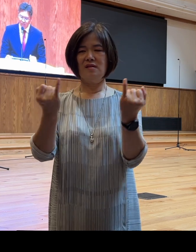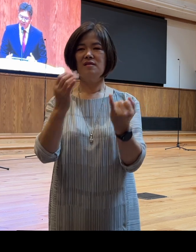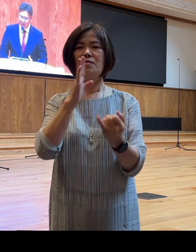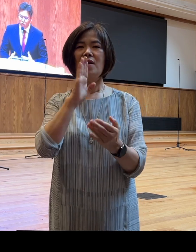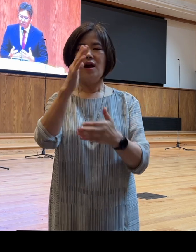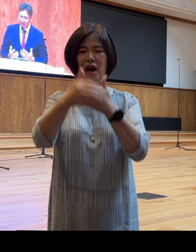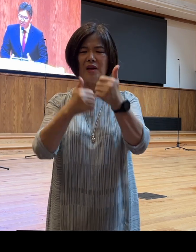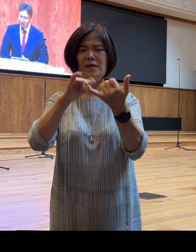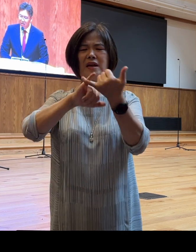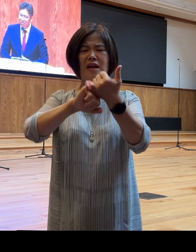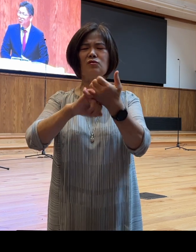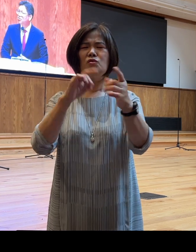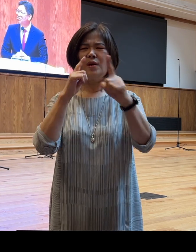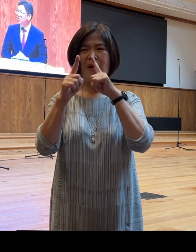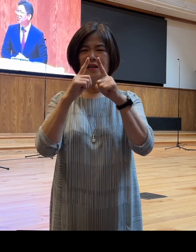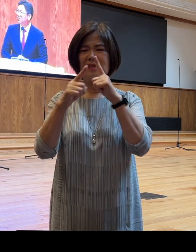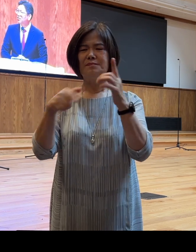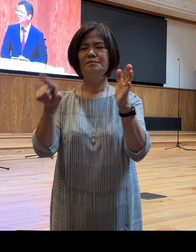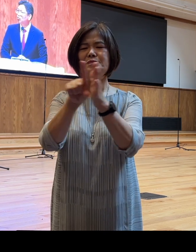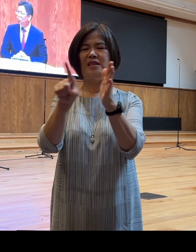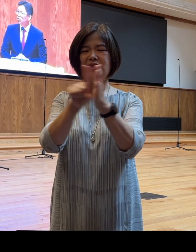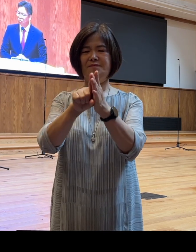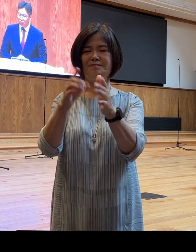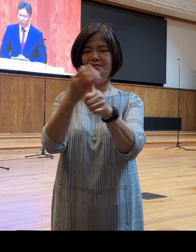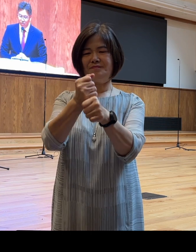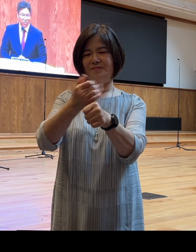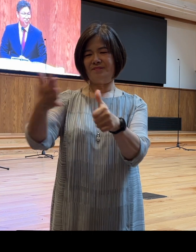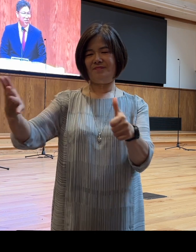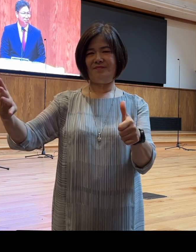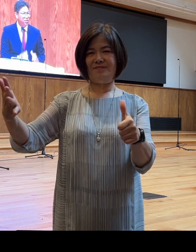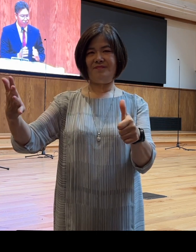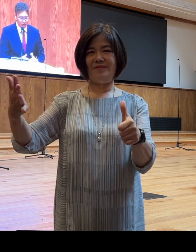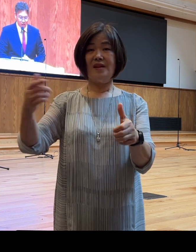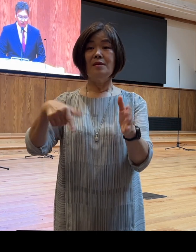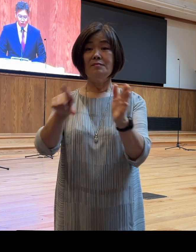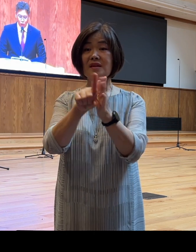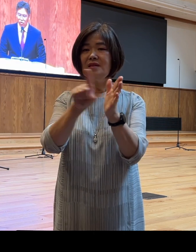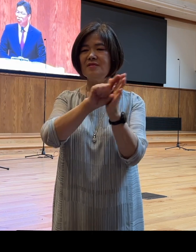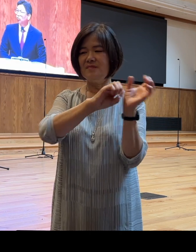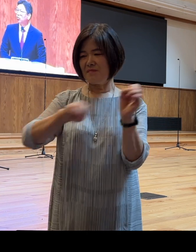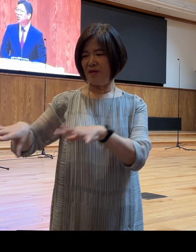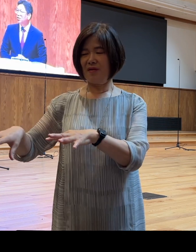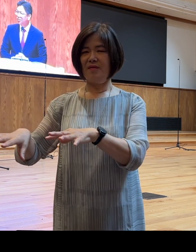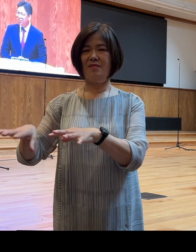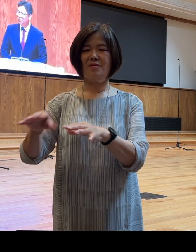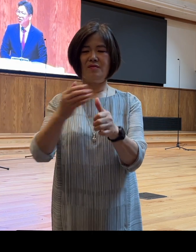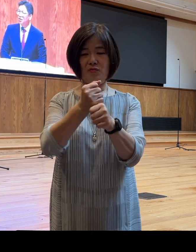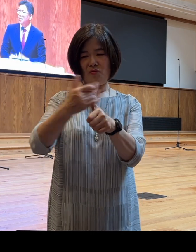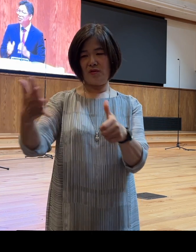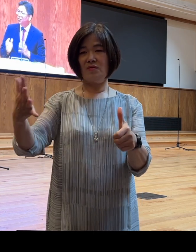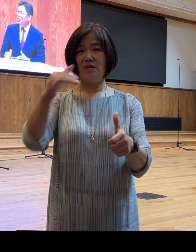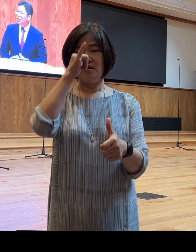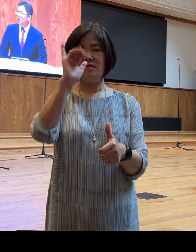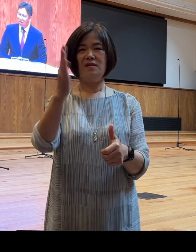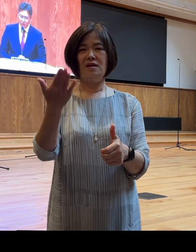약속의 말씀에 대한 신뢰를 놓치고 있었습니다 믿음을 놓치고 있었습니다 믿음을 잃어버리고